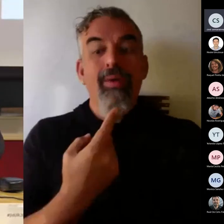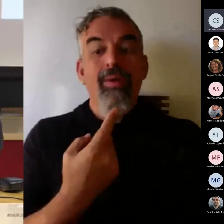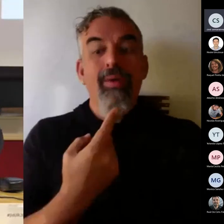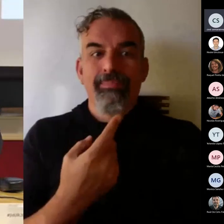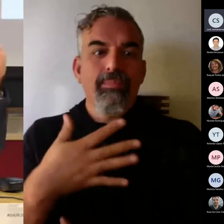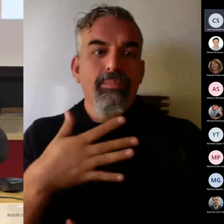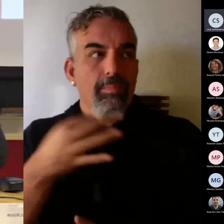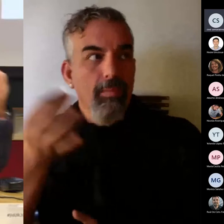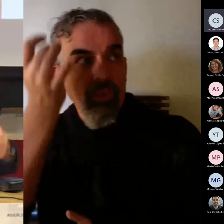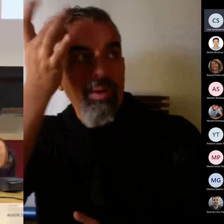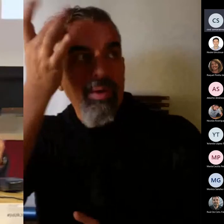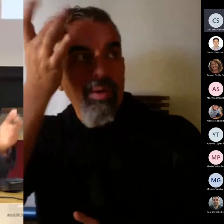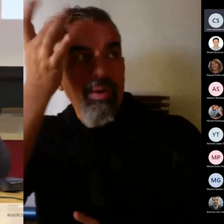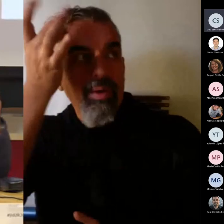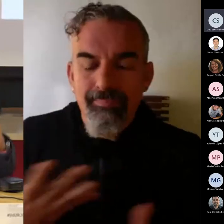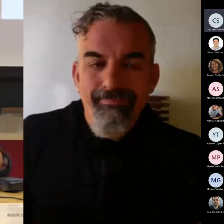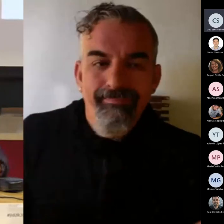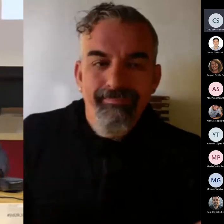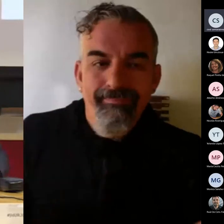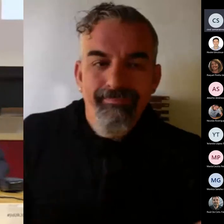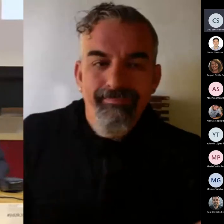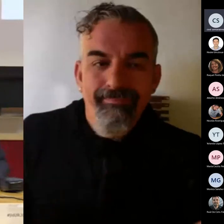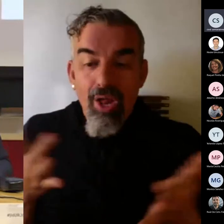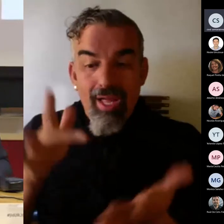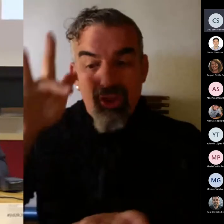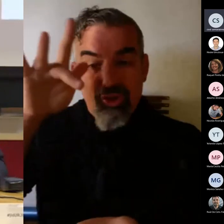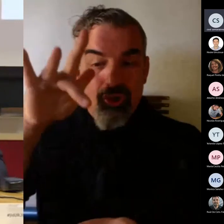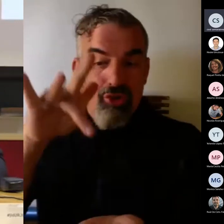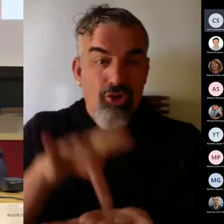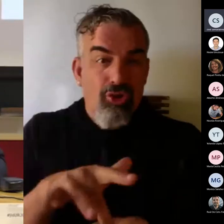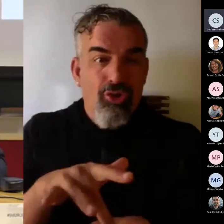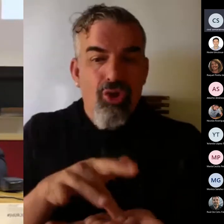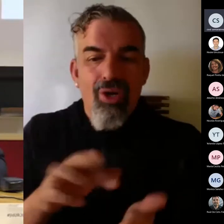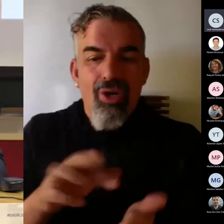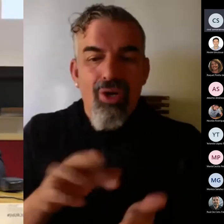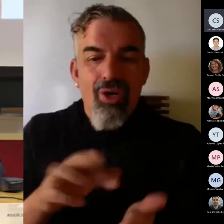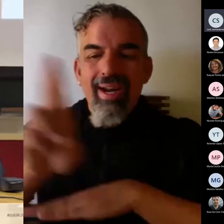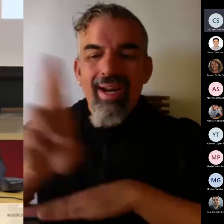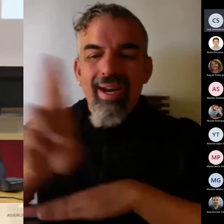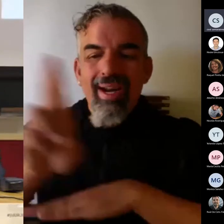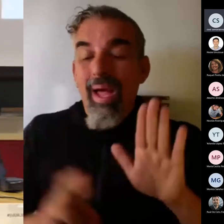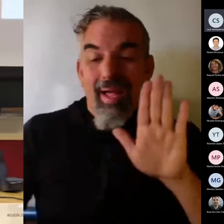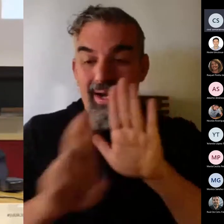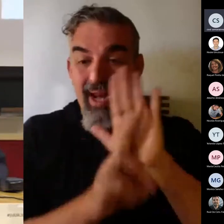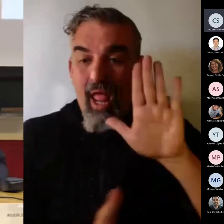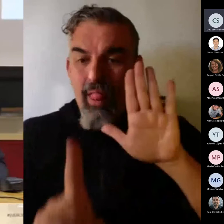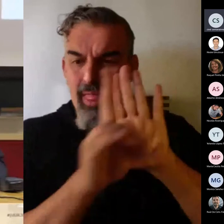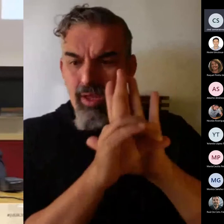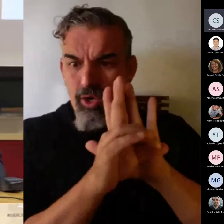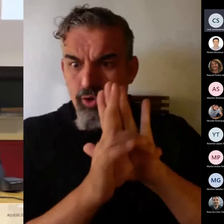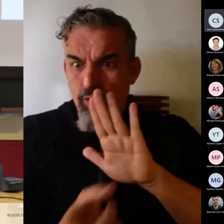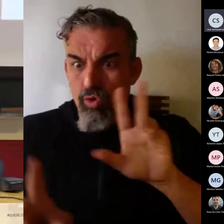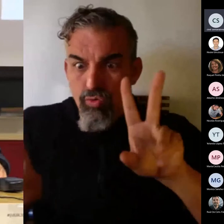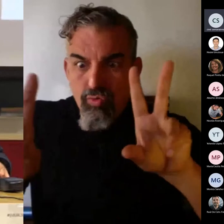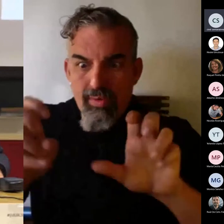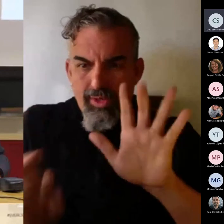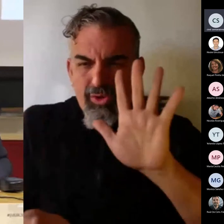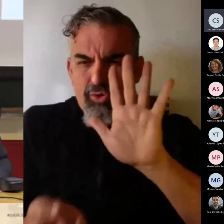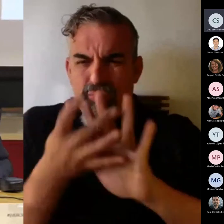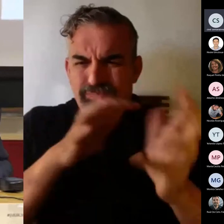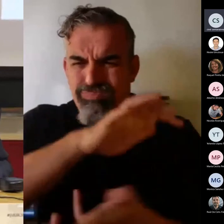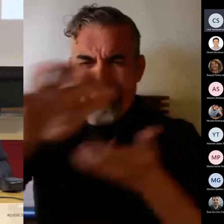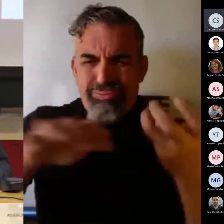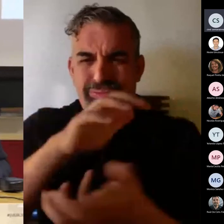de, bueno, los de Barajuste, que ha generado el Real Decreto, o... Es una buena idea que los títulos tengan mención de